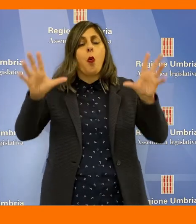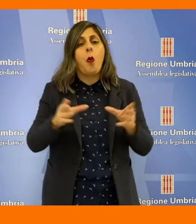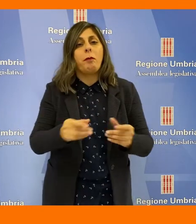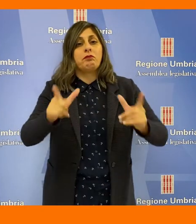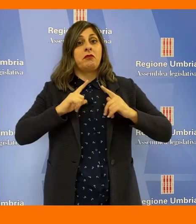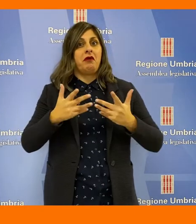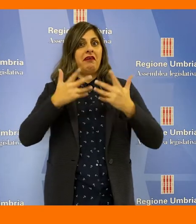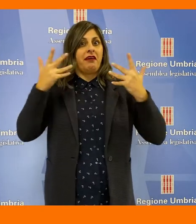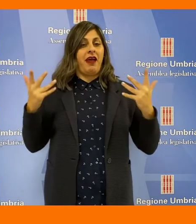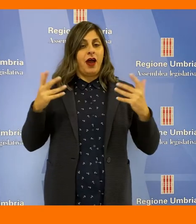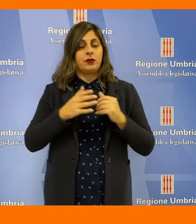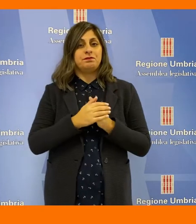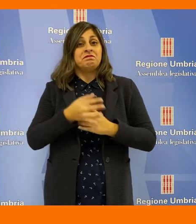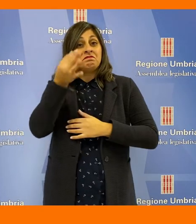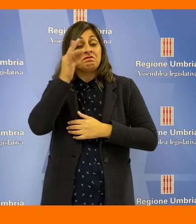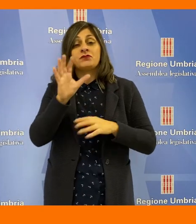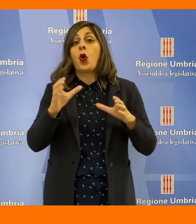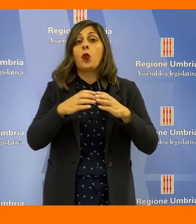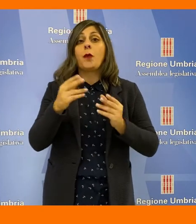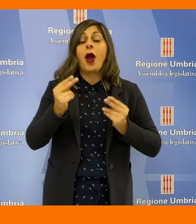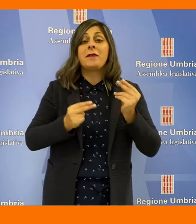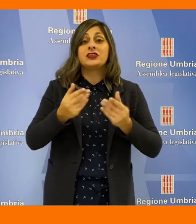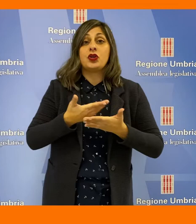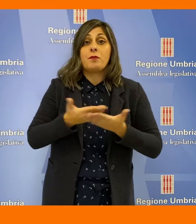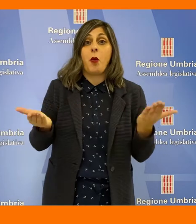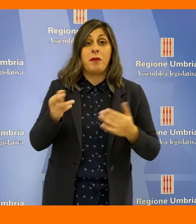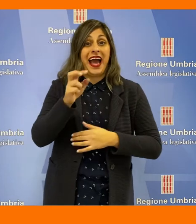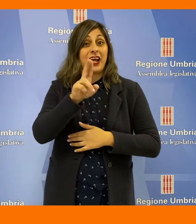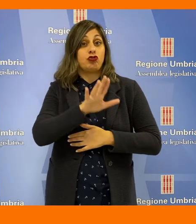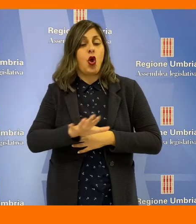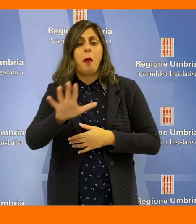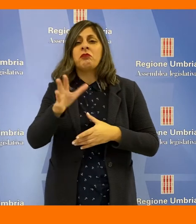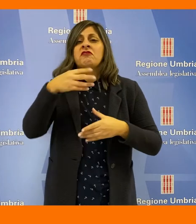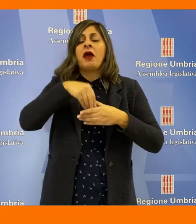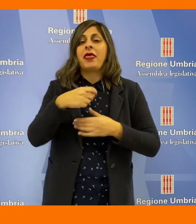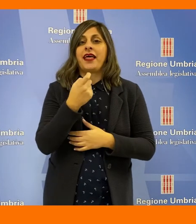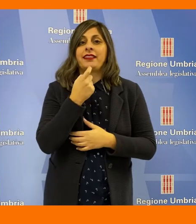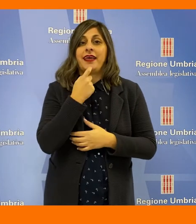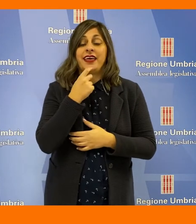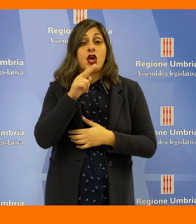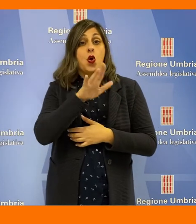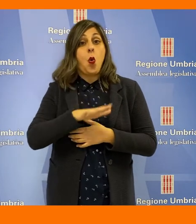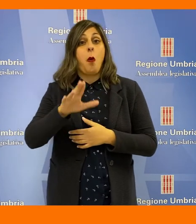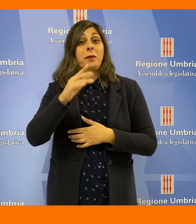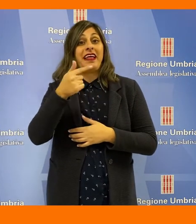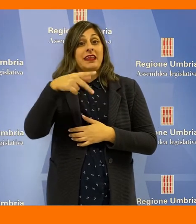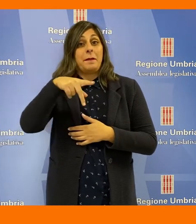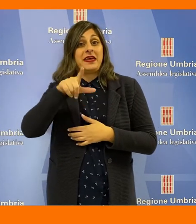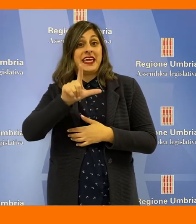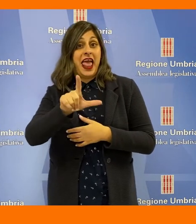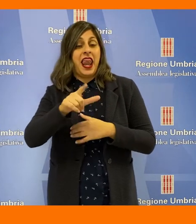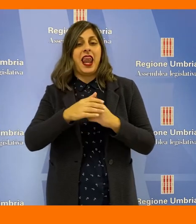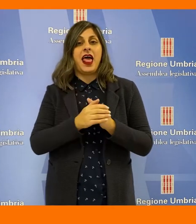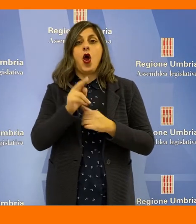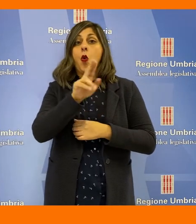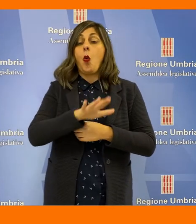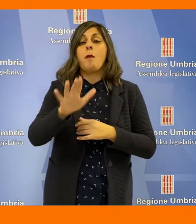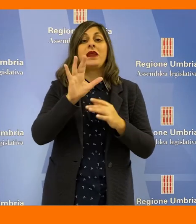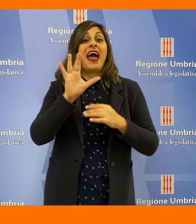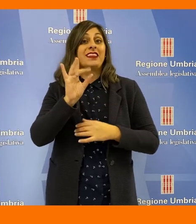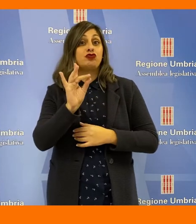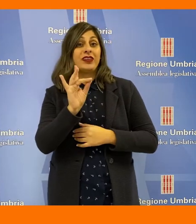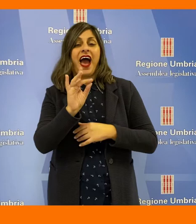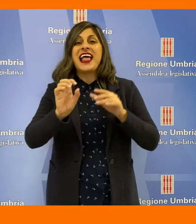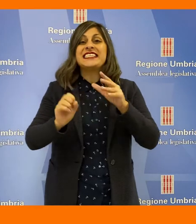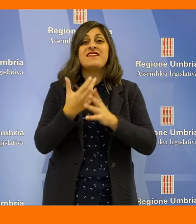Nello specifico del gruppo amministrazione pubblica della Regione Umbria fanno parte Umbria TPL, Umbria